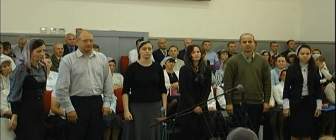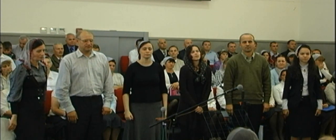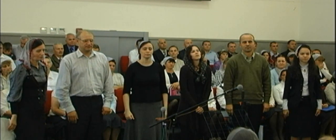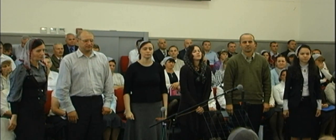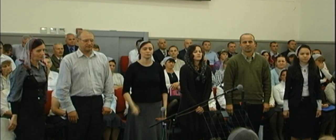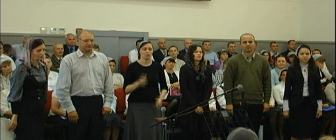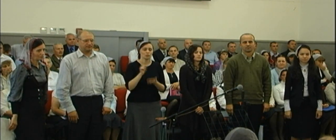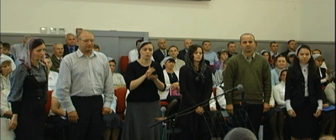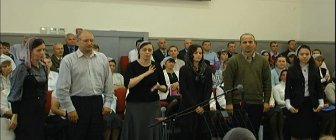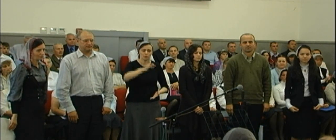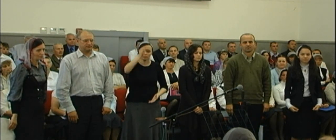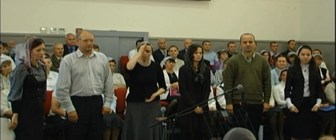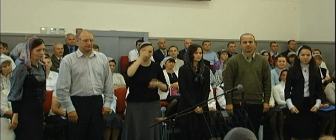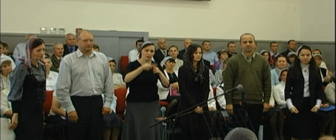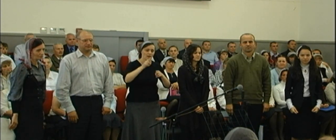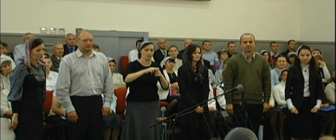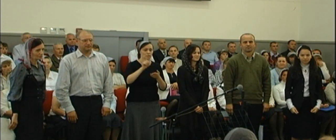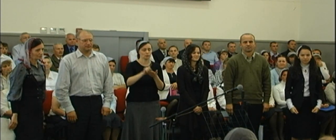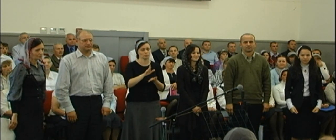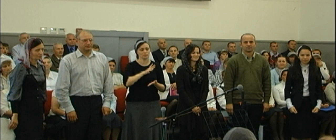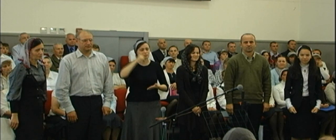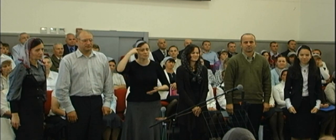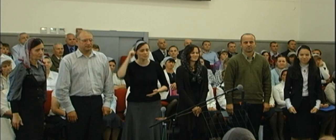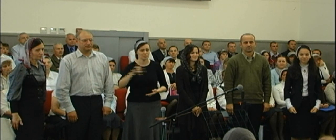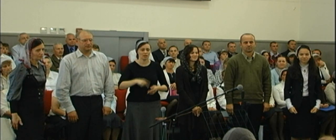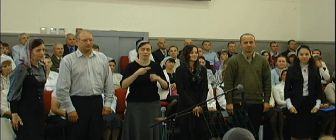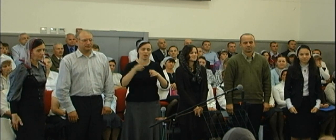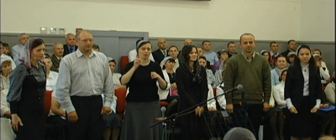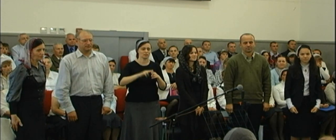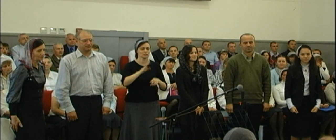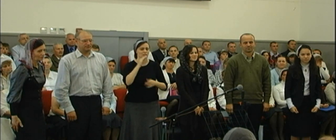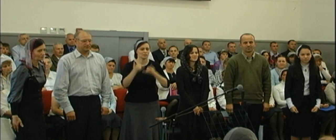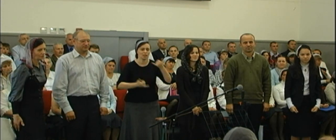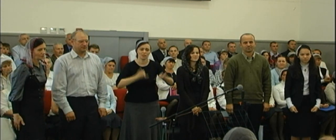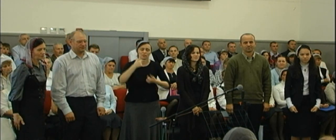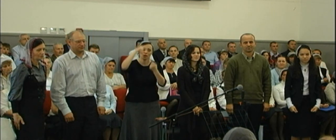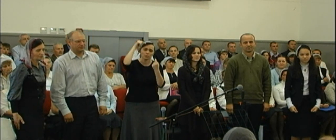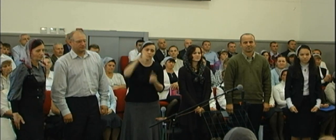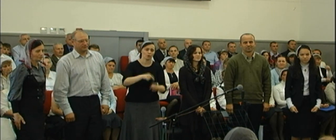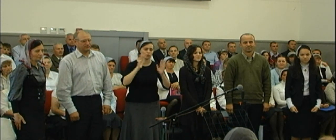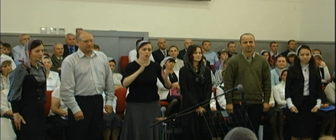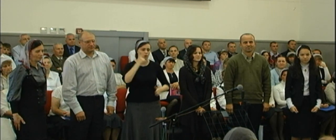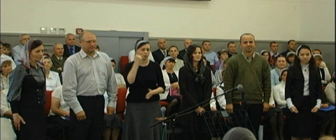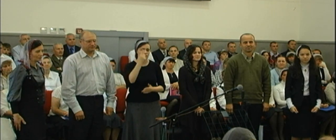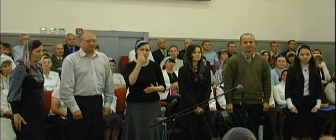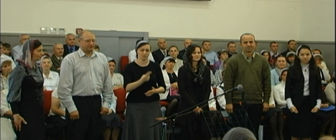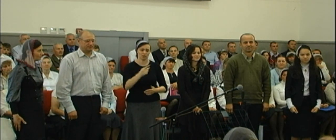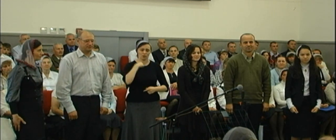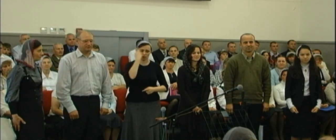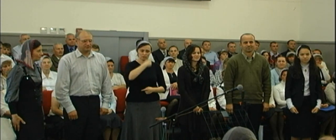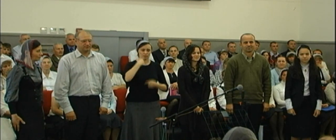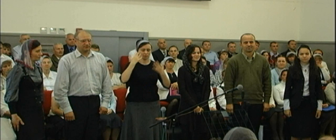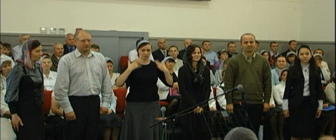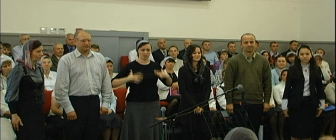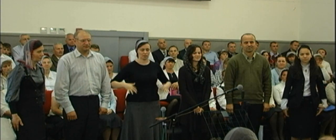Ты должна помнить это Ты должна помнить это Что невесте идет Лишь один цвет к